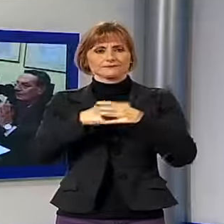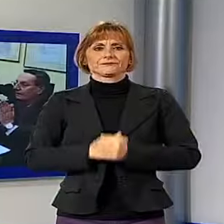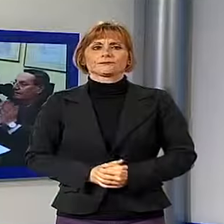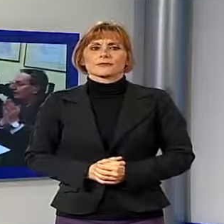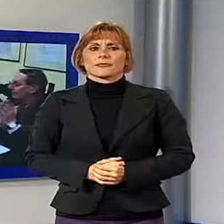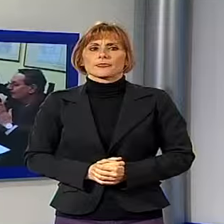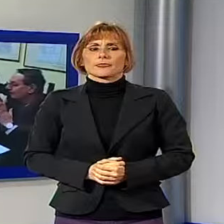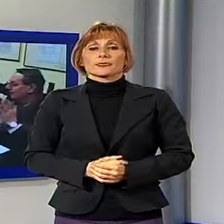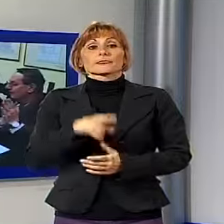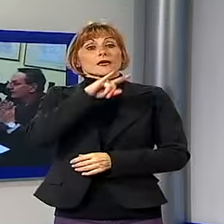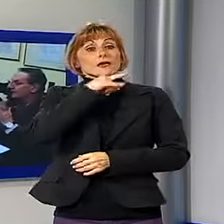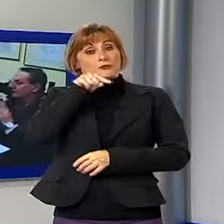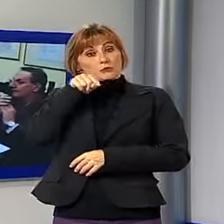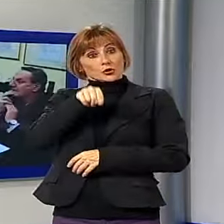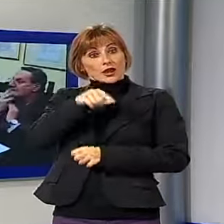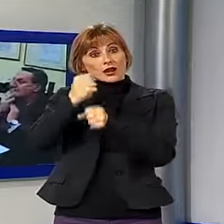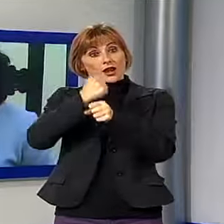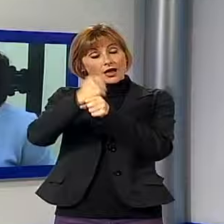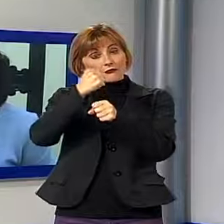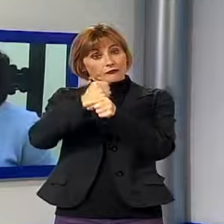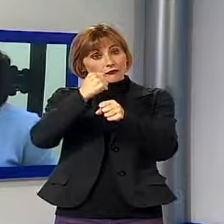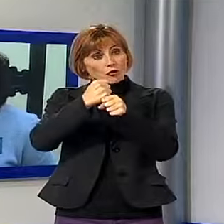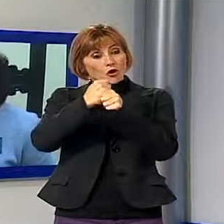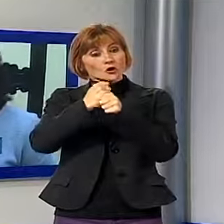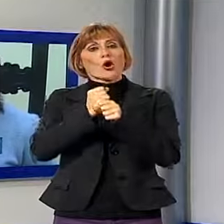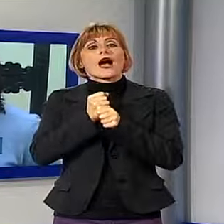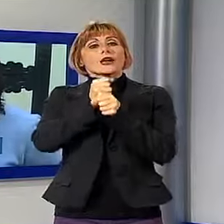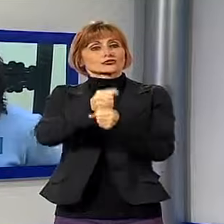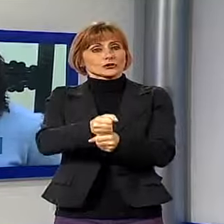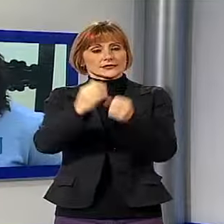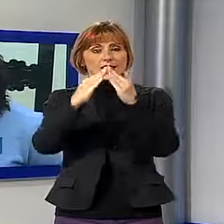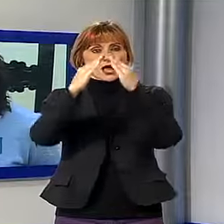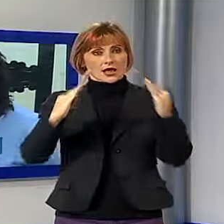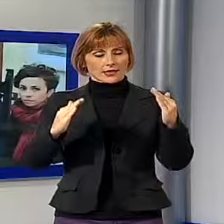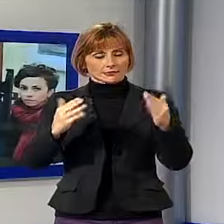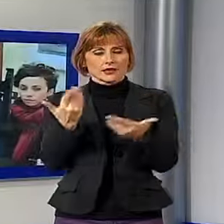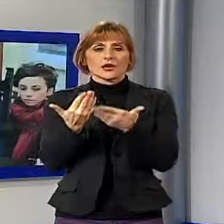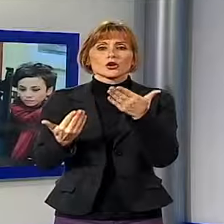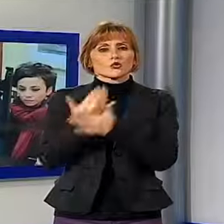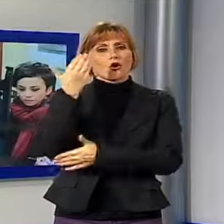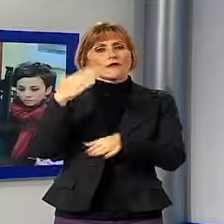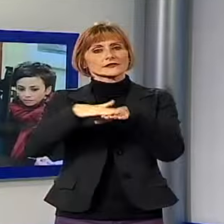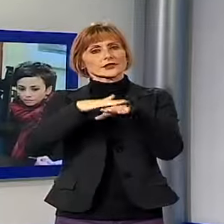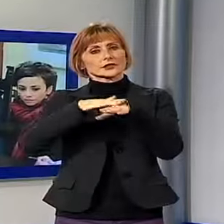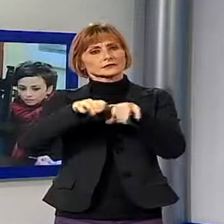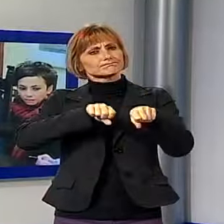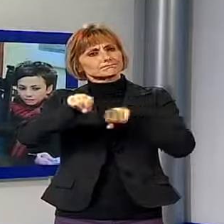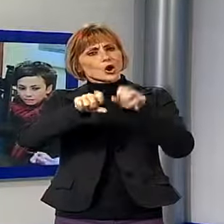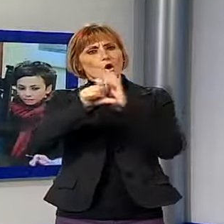Sbarca anche a Porcari il lavoro dell'Agenzia Casa, un nuovo servizio che sarà gestito dal Comune in collaborazione con la Fondazione